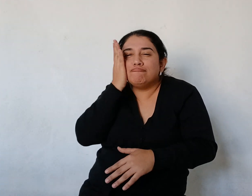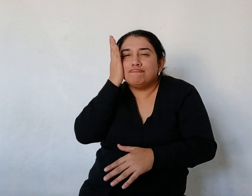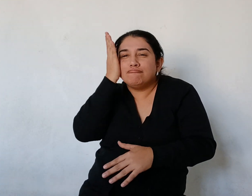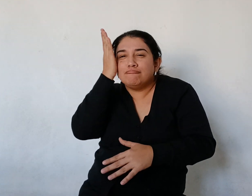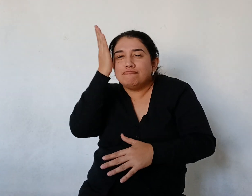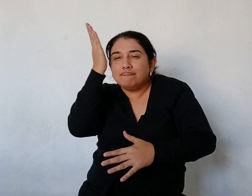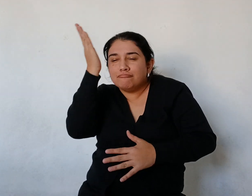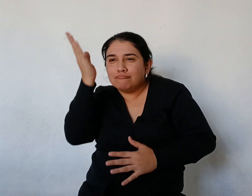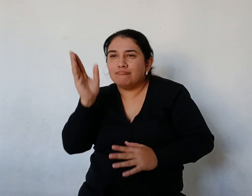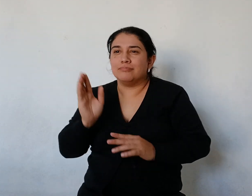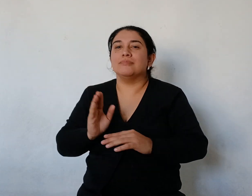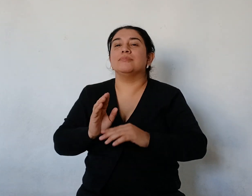luna